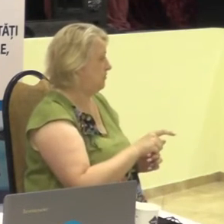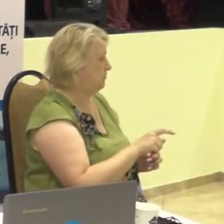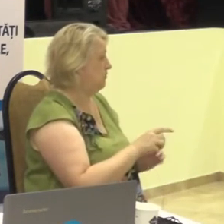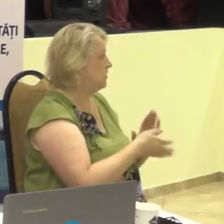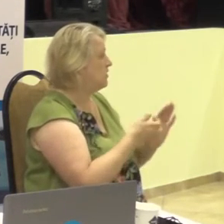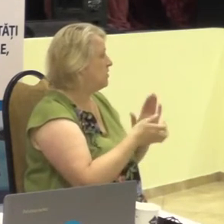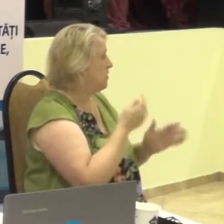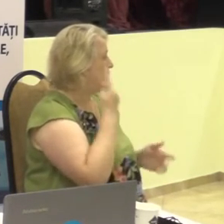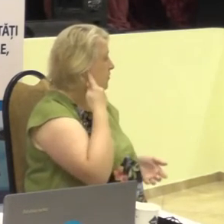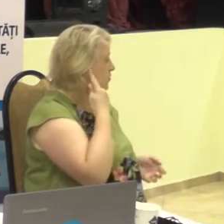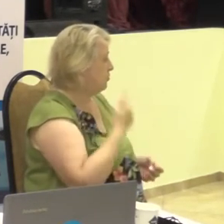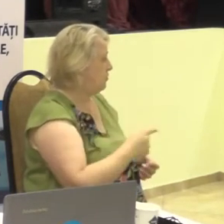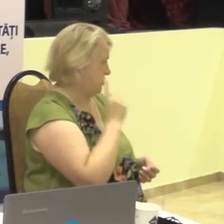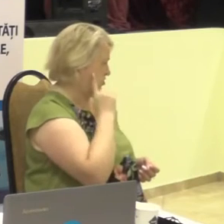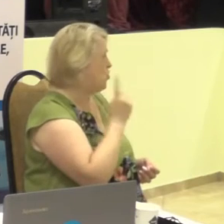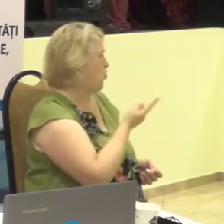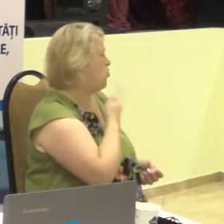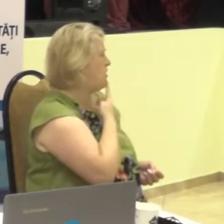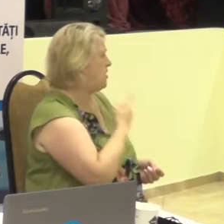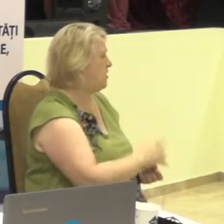deficiențe de aur, surde.